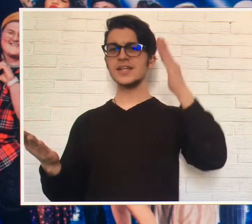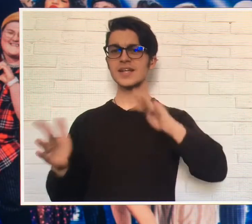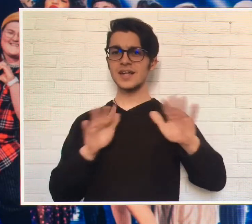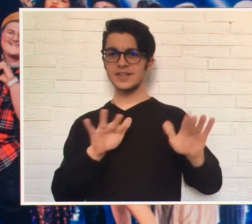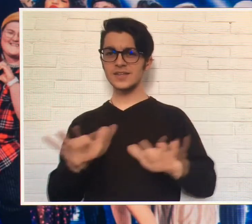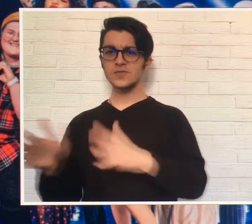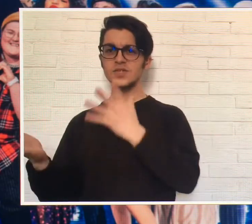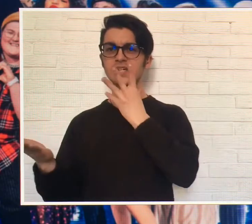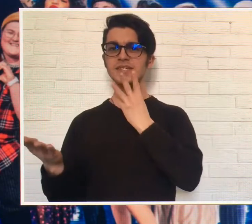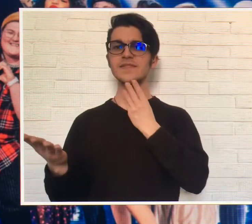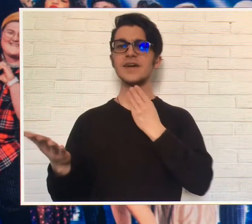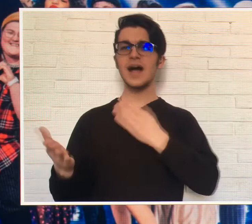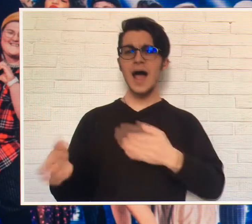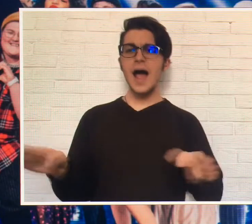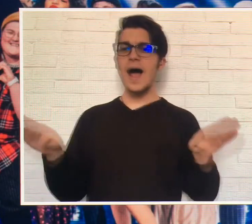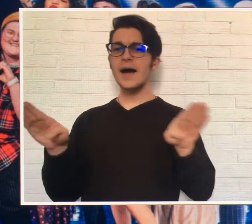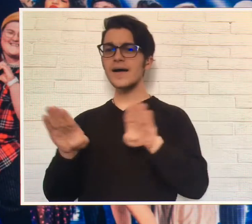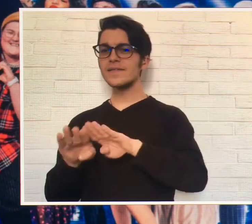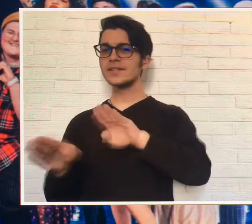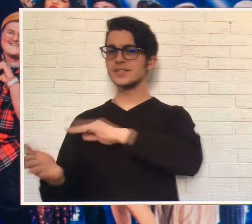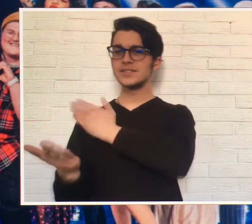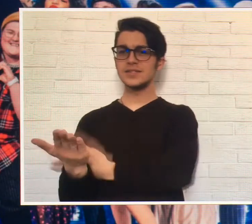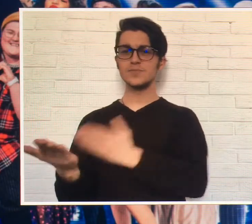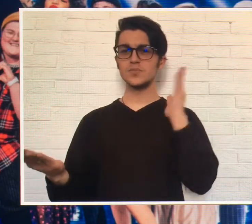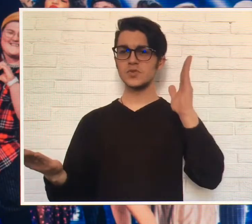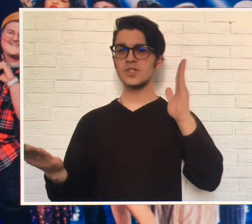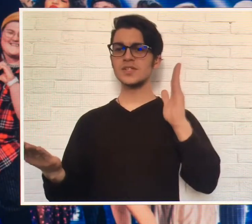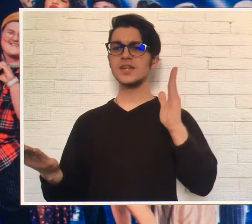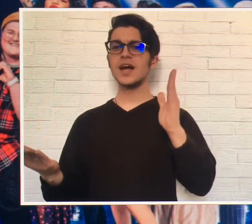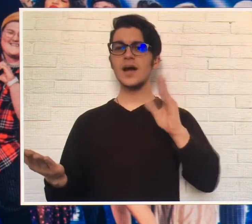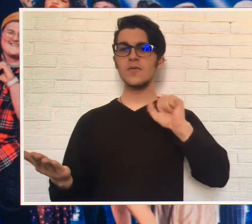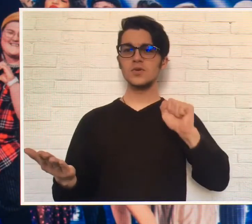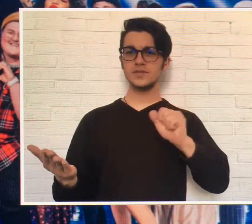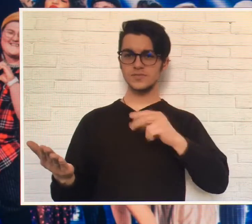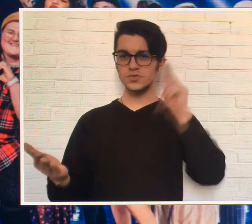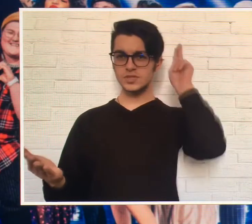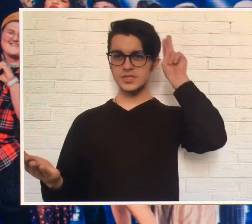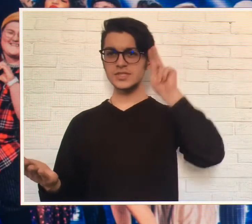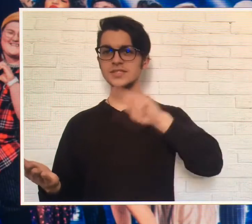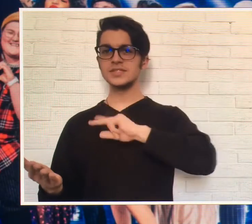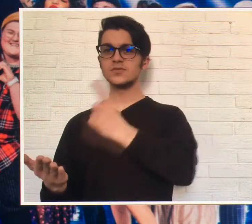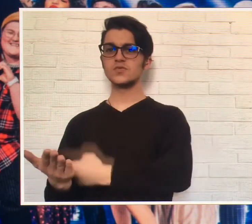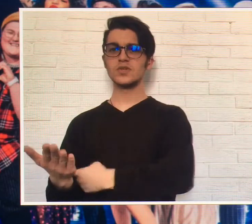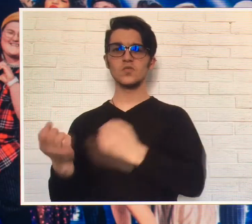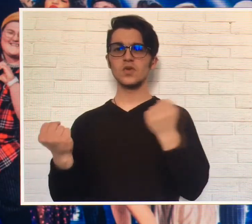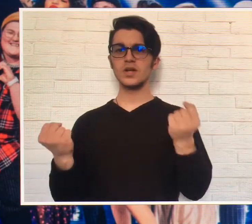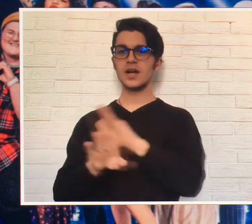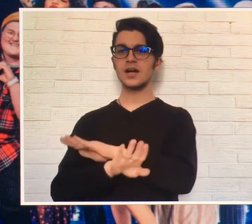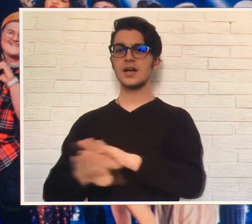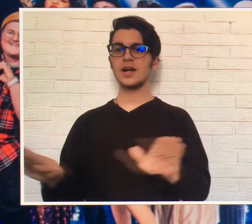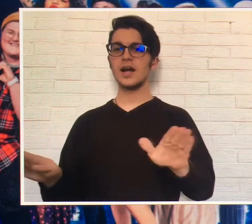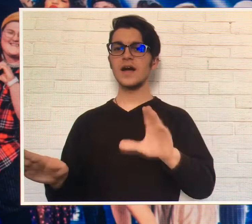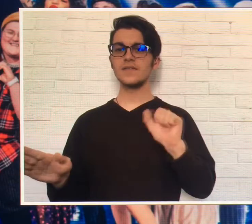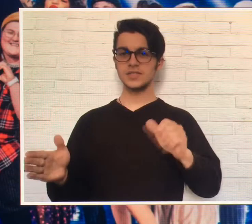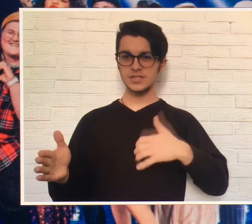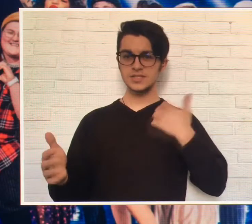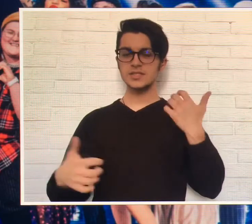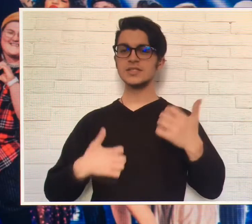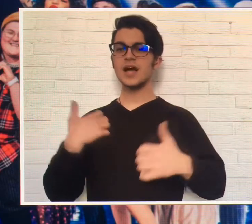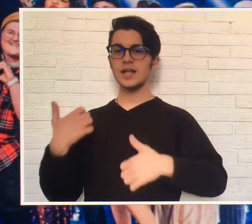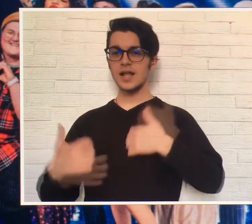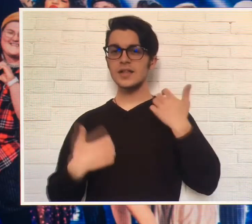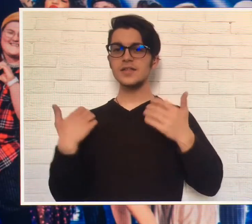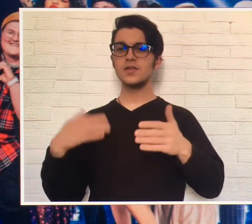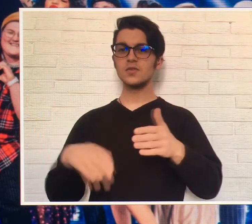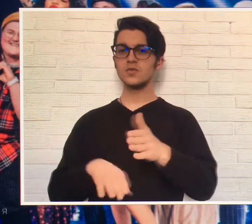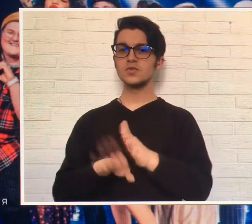Больше мечтай и действуй красиво А равным не в силе будь, а в воспитании Сила же не в кулаках, а в